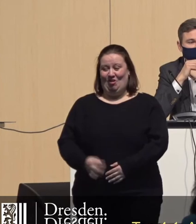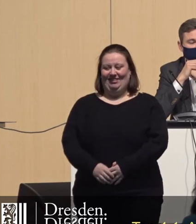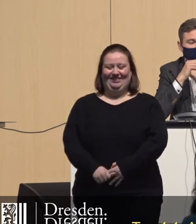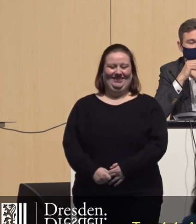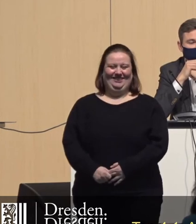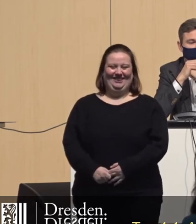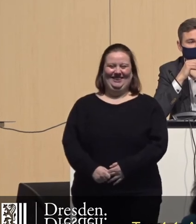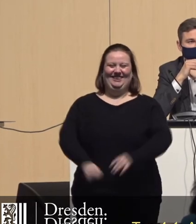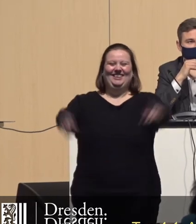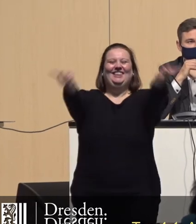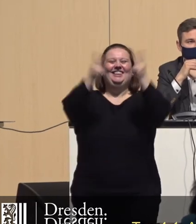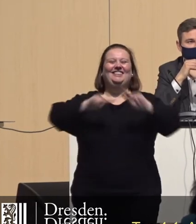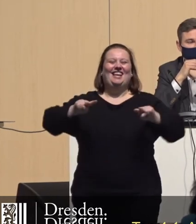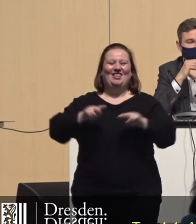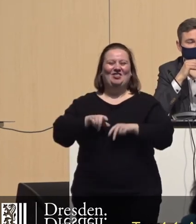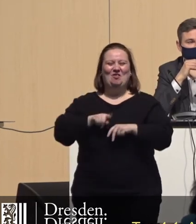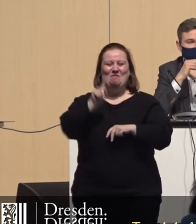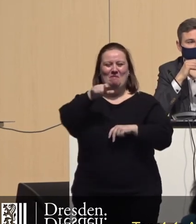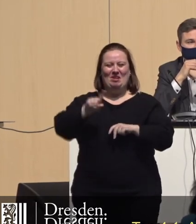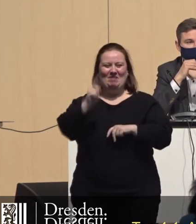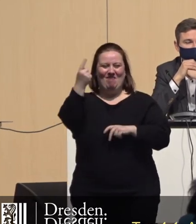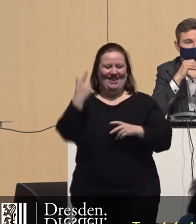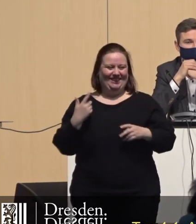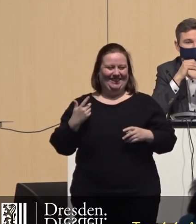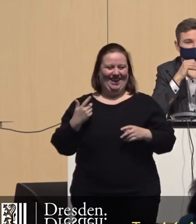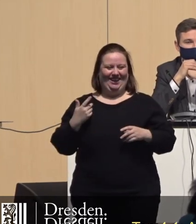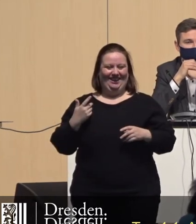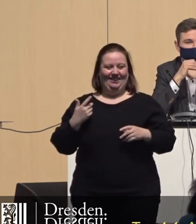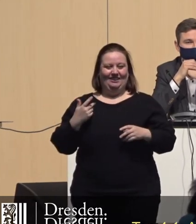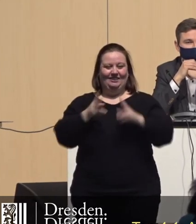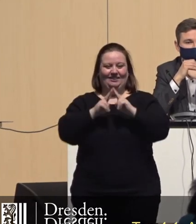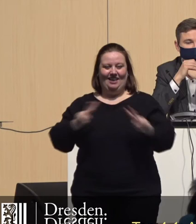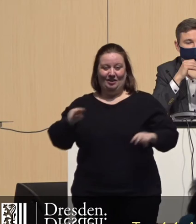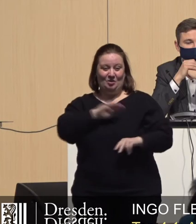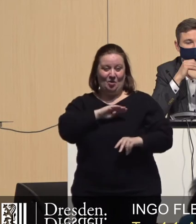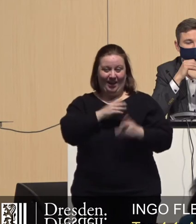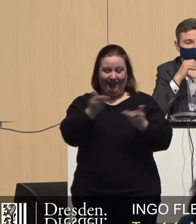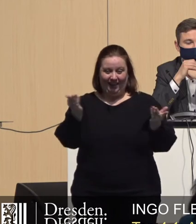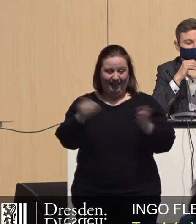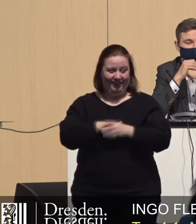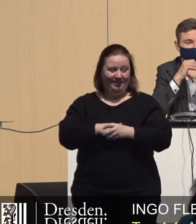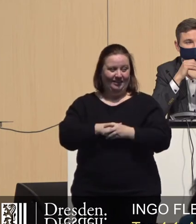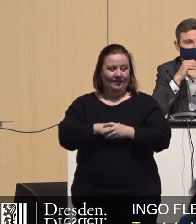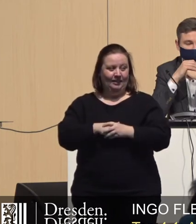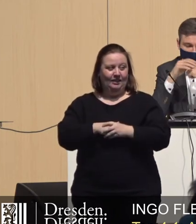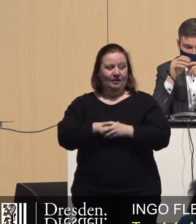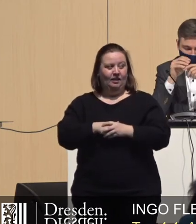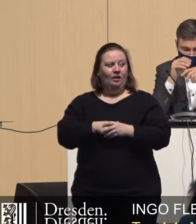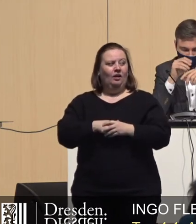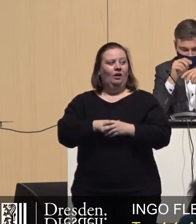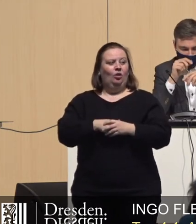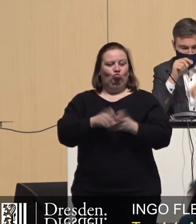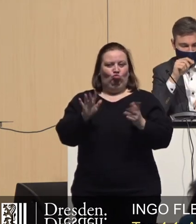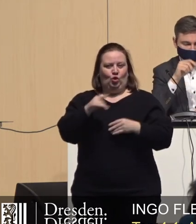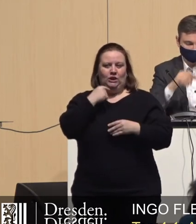Sehr geehrter Herr Oberbürgermeister, sehr geehrte Kolleginnen und Kollegen, es ist schon